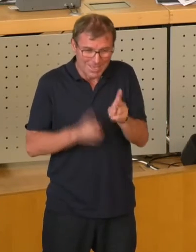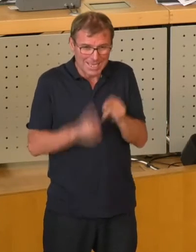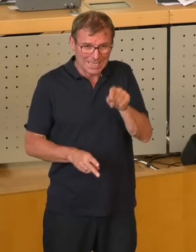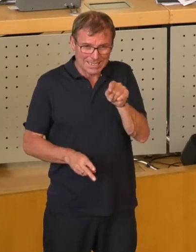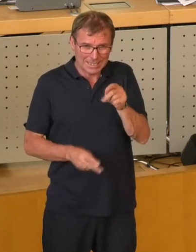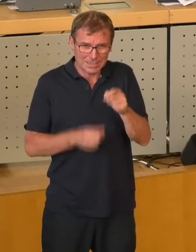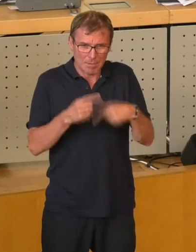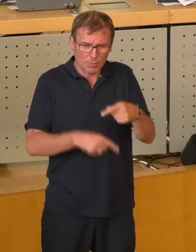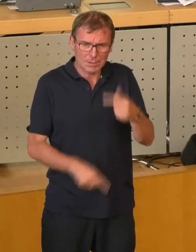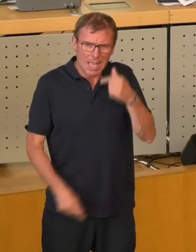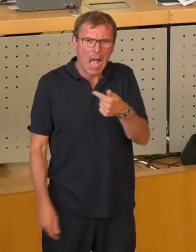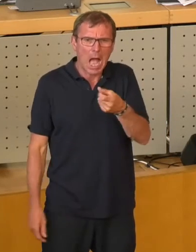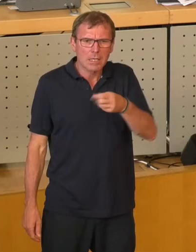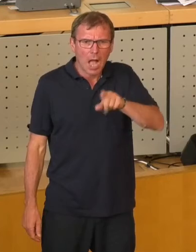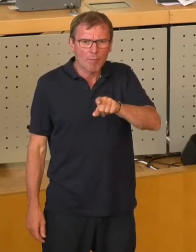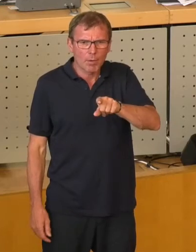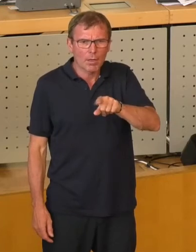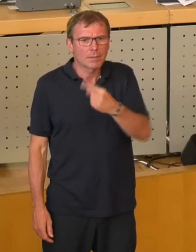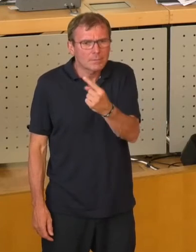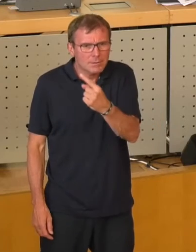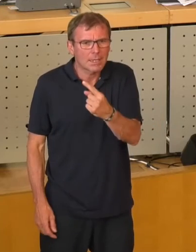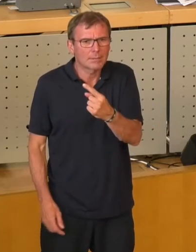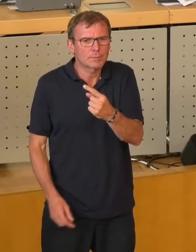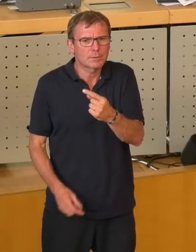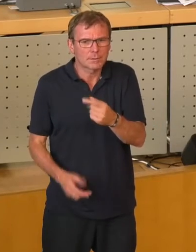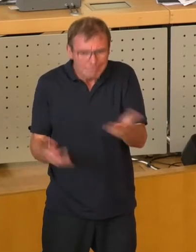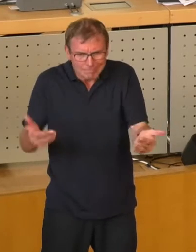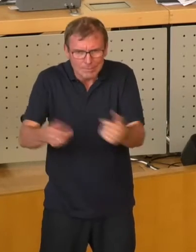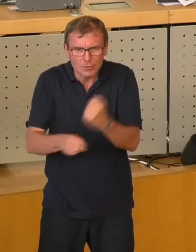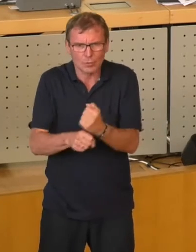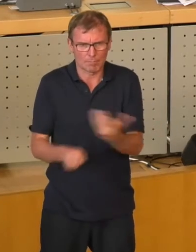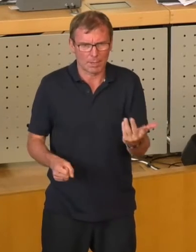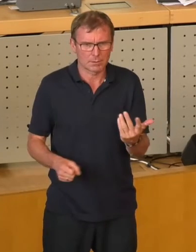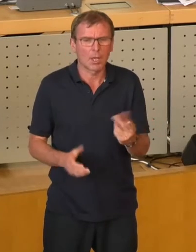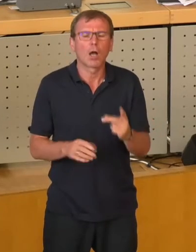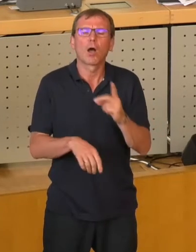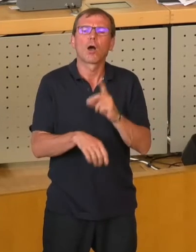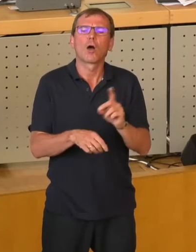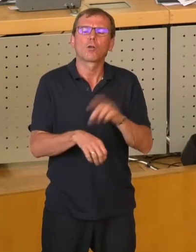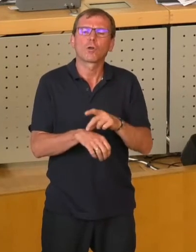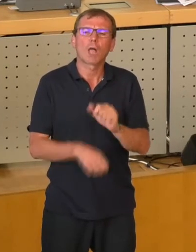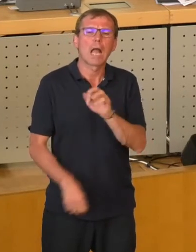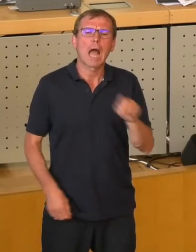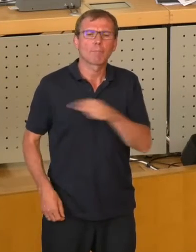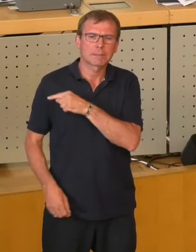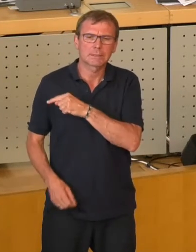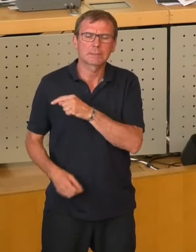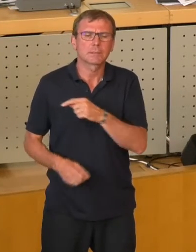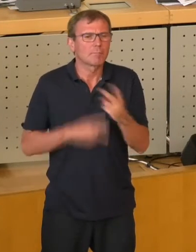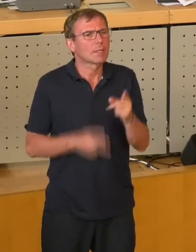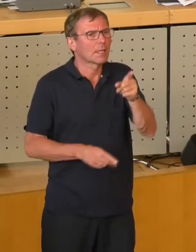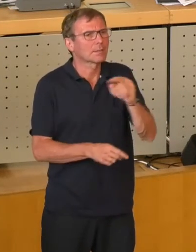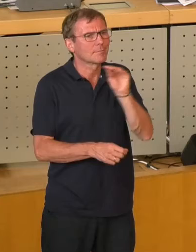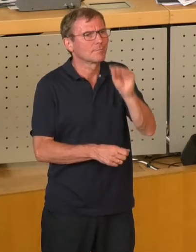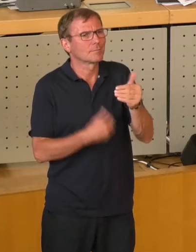stellte sich heraus, der Herr Garber war der Anstifter zu dieser ganzen Sache. Das hat Herr Dr. Lahmes, der Richterin, auf Nachfrage berichten müssen.